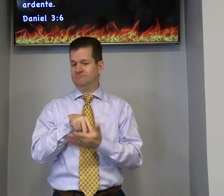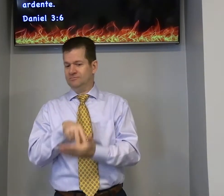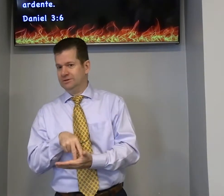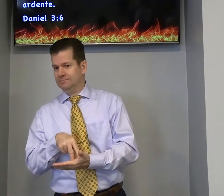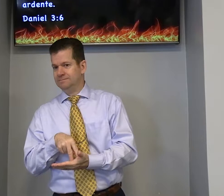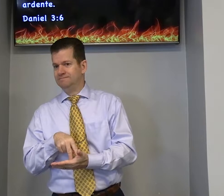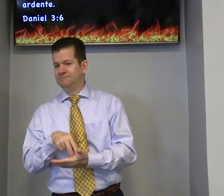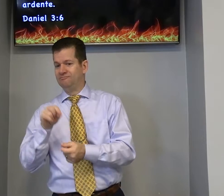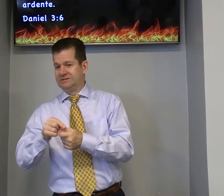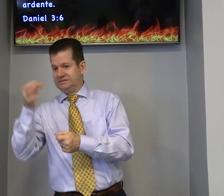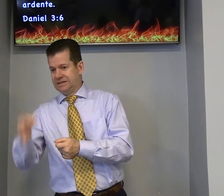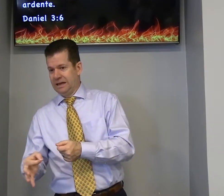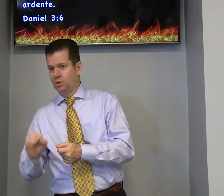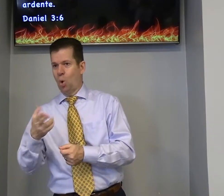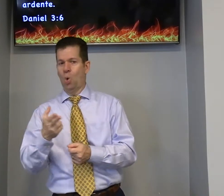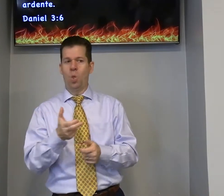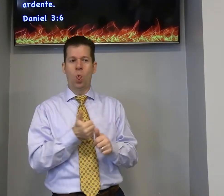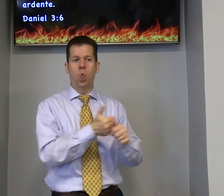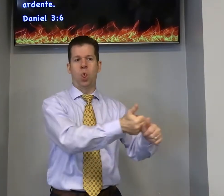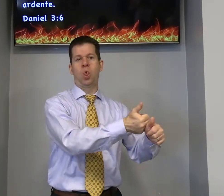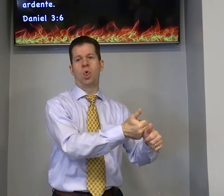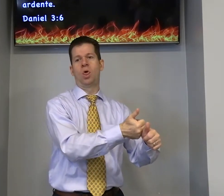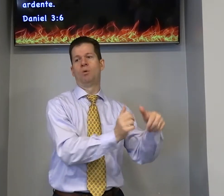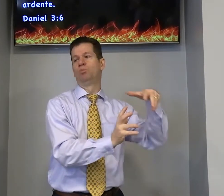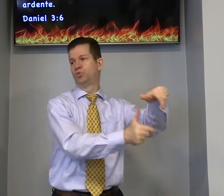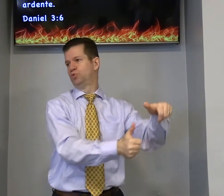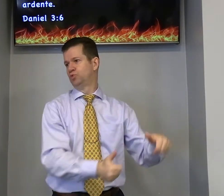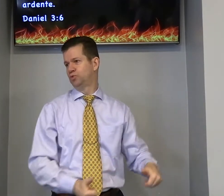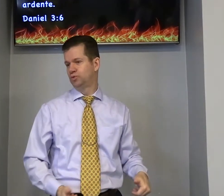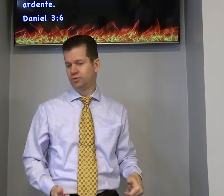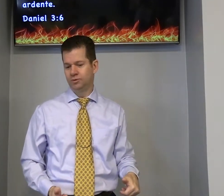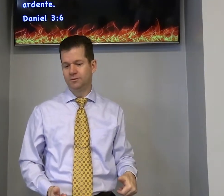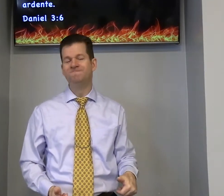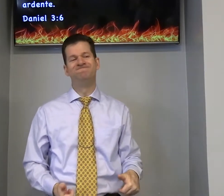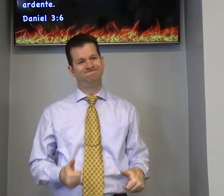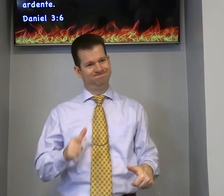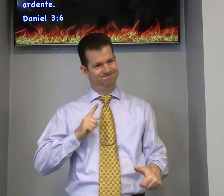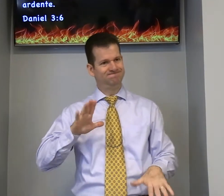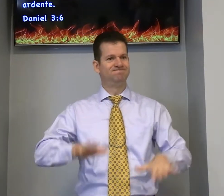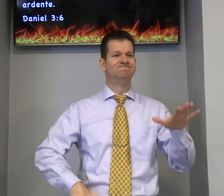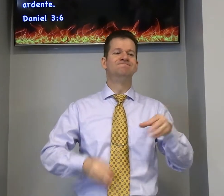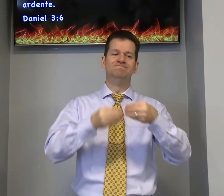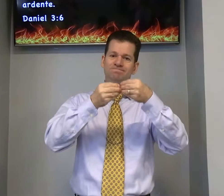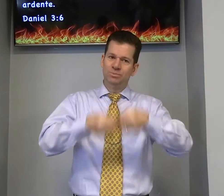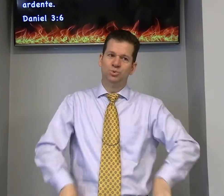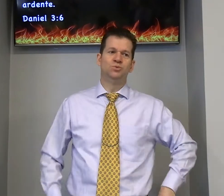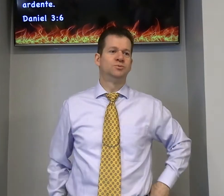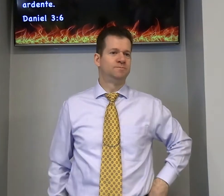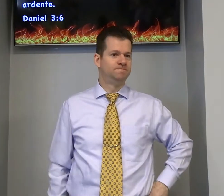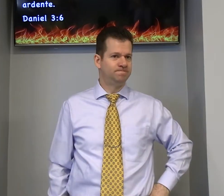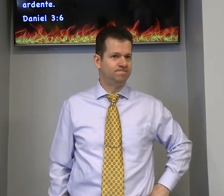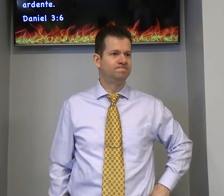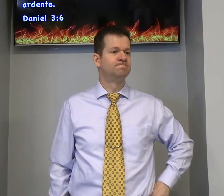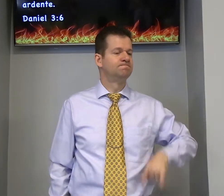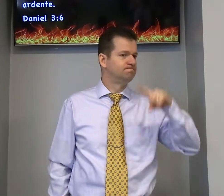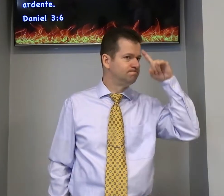escolher ficar firme fazer certo ou seguir o mundo tem esse prejuízo